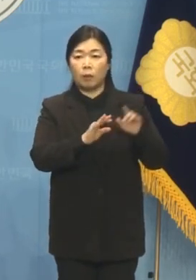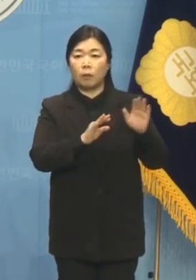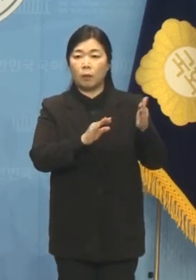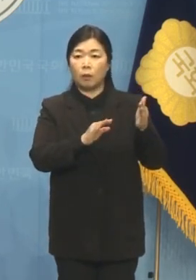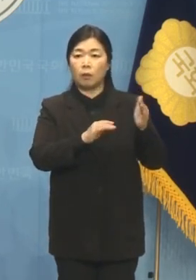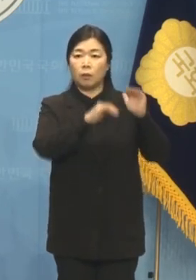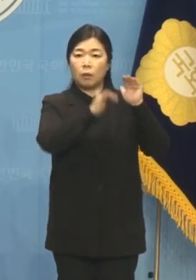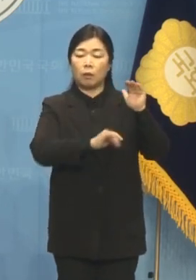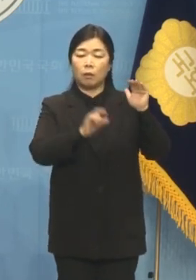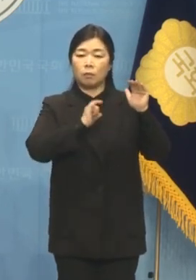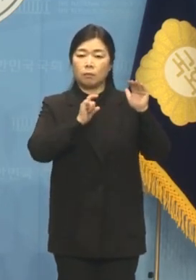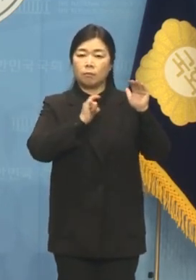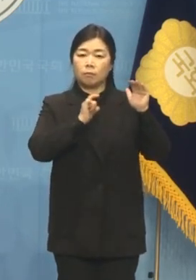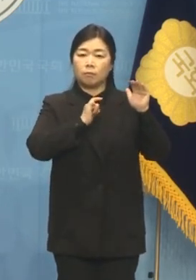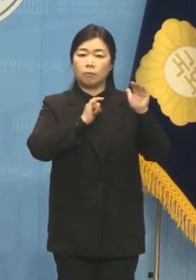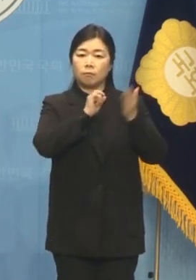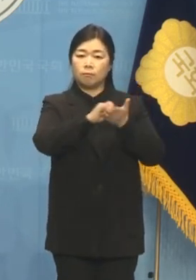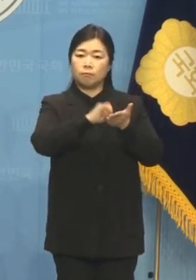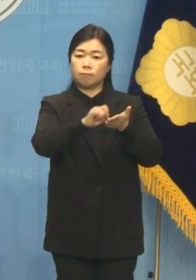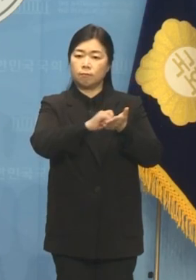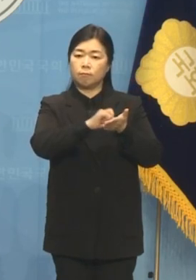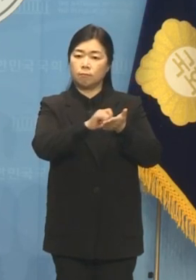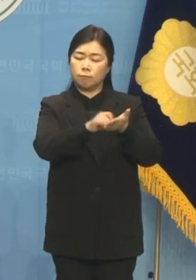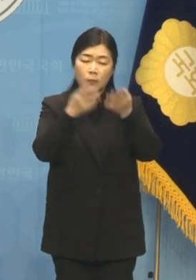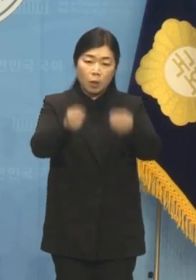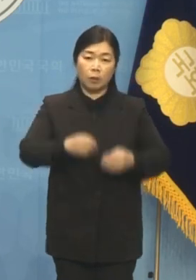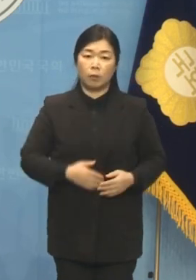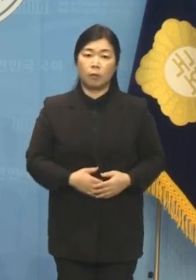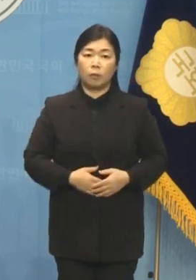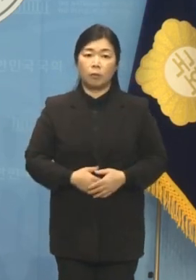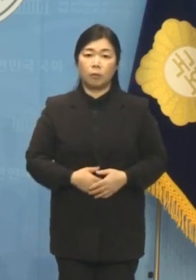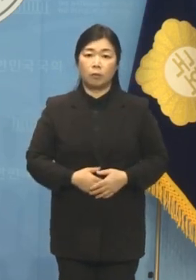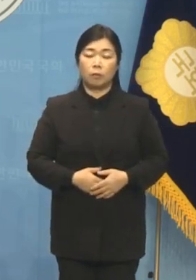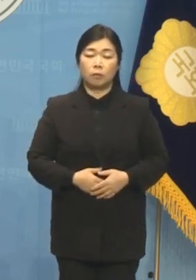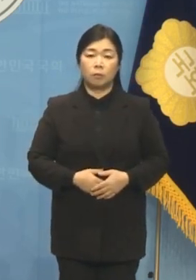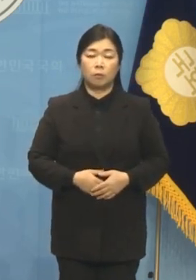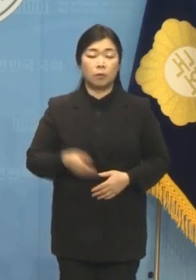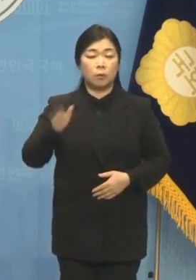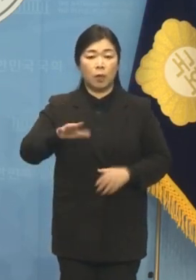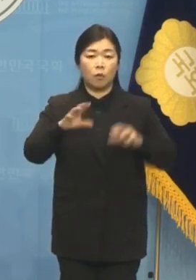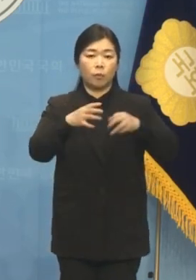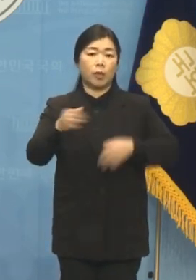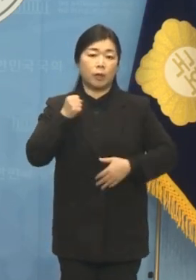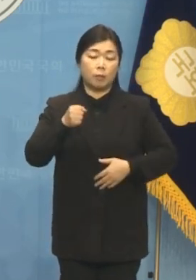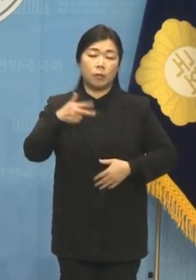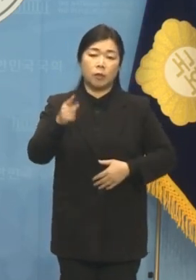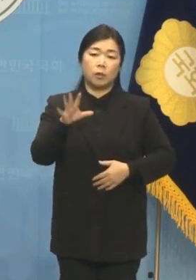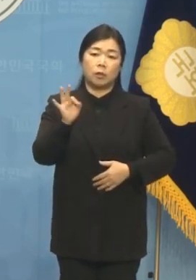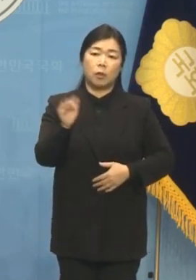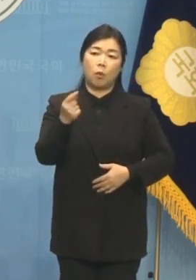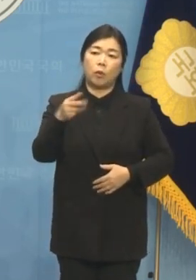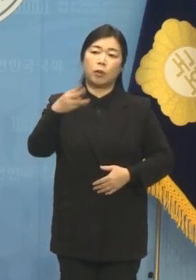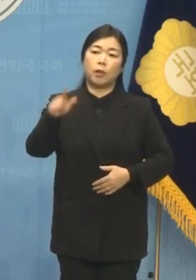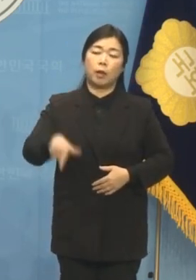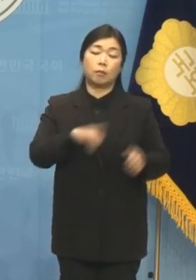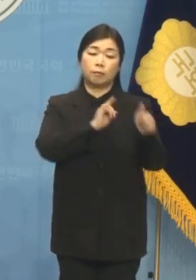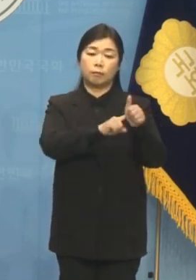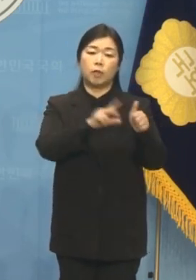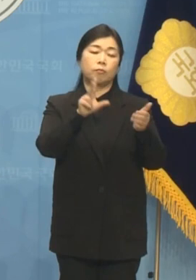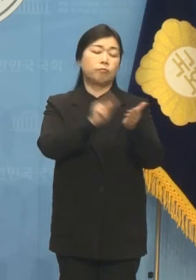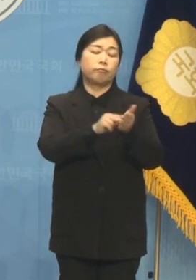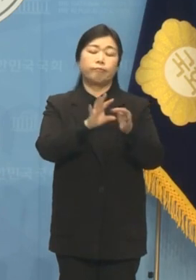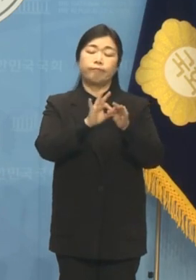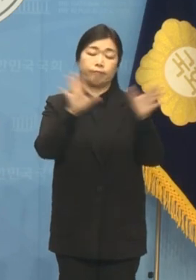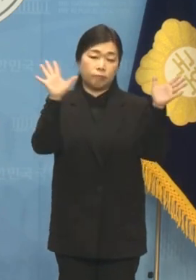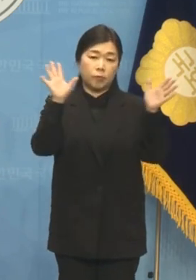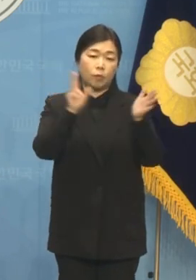의심스러운 내용이 많습니다. 이런데도 국민의힘은 정호택 의원이 아무 문제없다고 잡았다